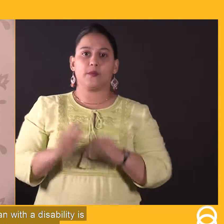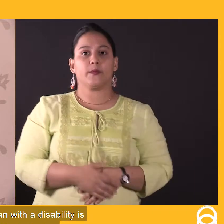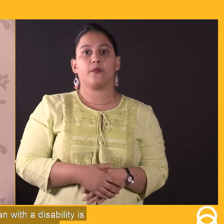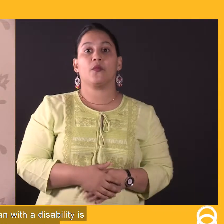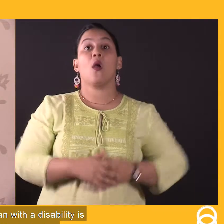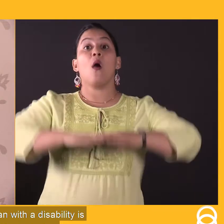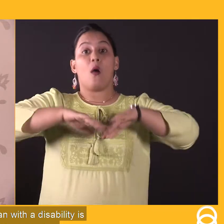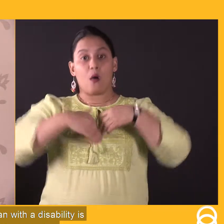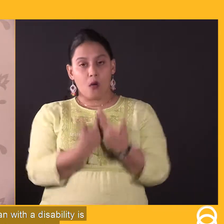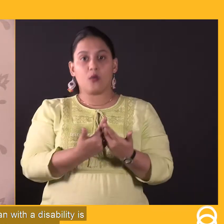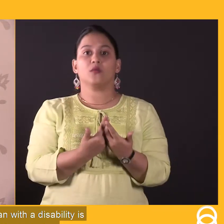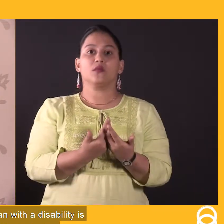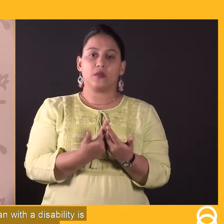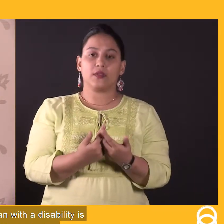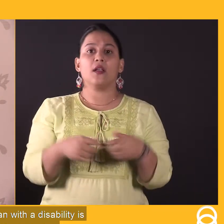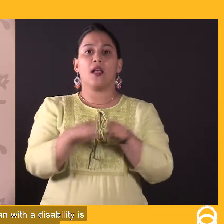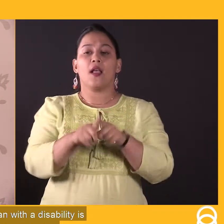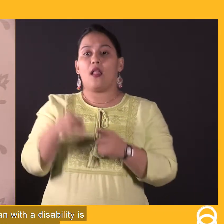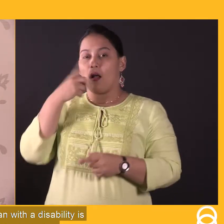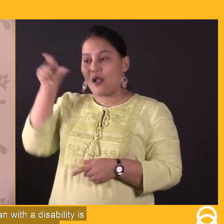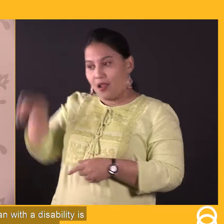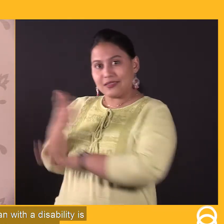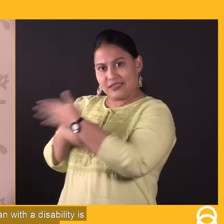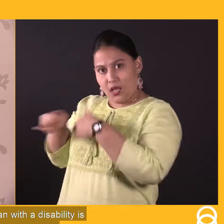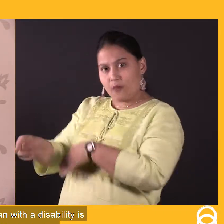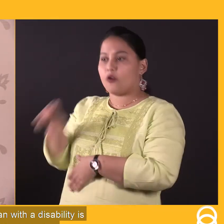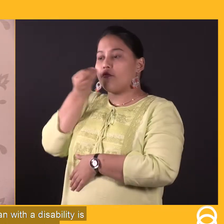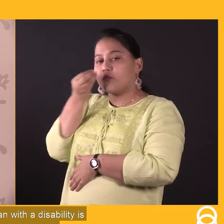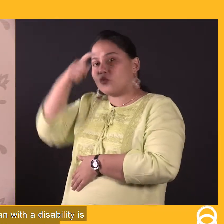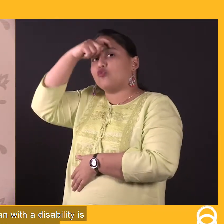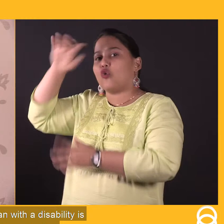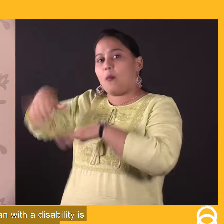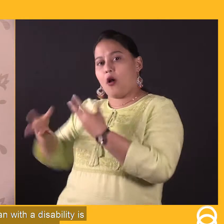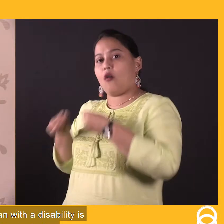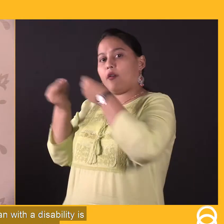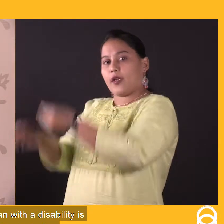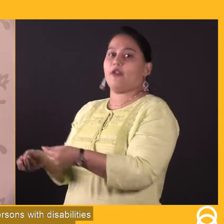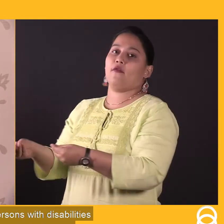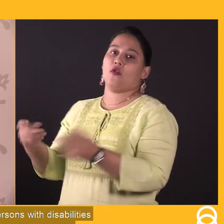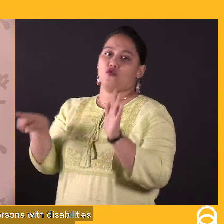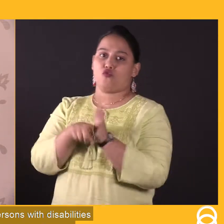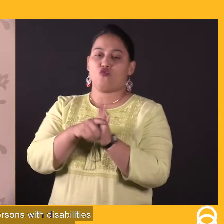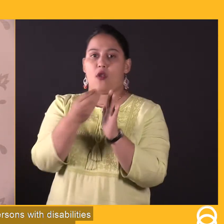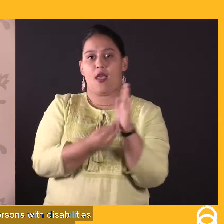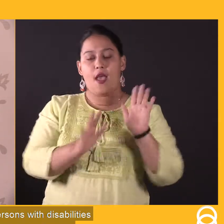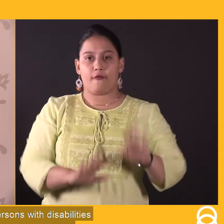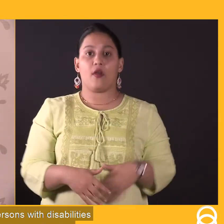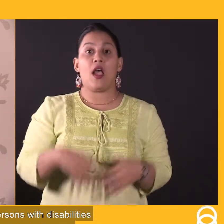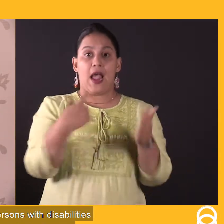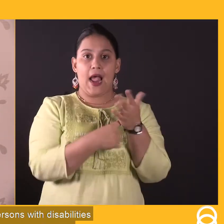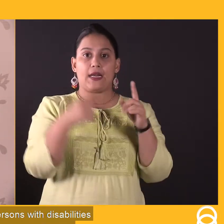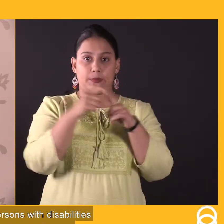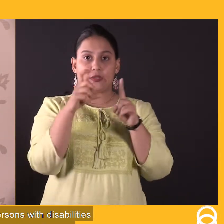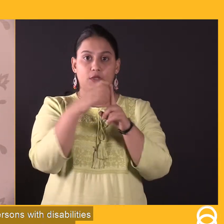और साथी साथ वो उसके भरन पोश्टन के लिए कि दिदेखभाल करने का अधेस भी देश सकते हैं आर्पीडी एक्ट की धारा